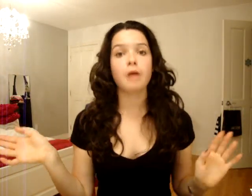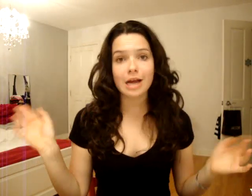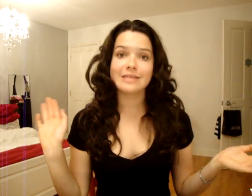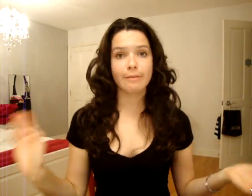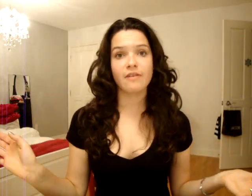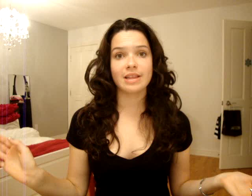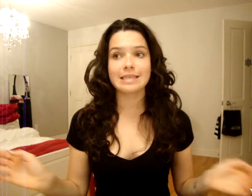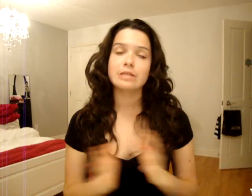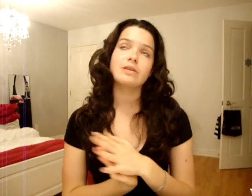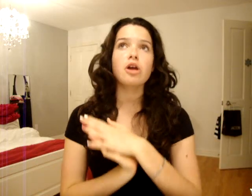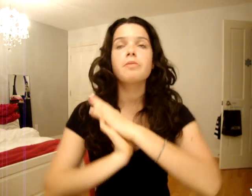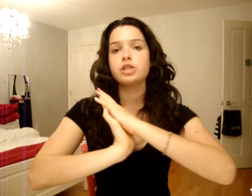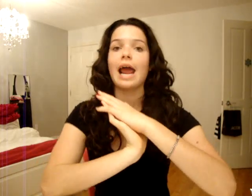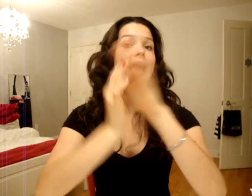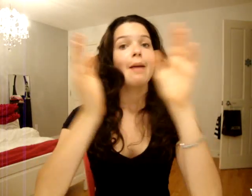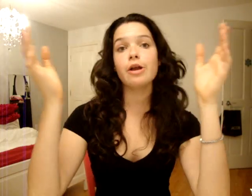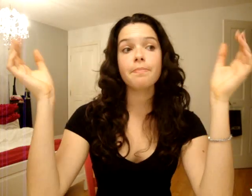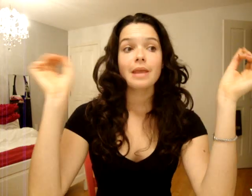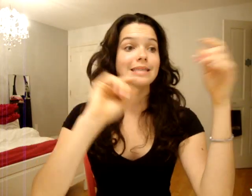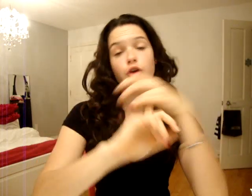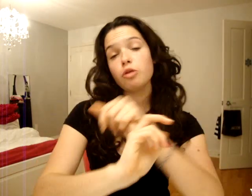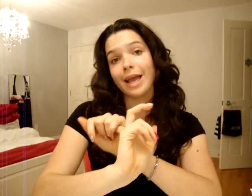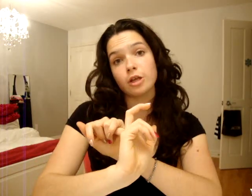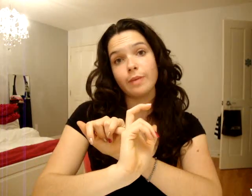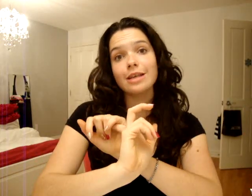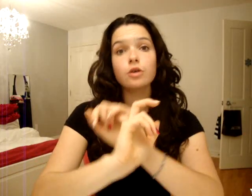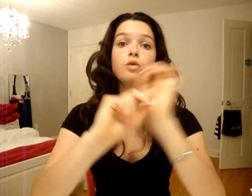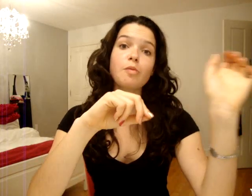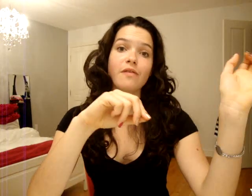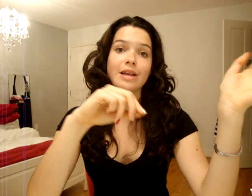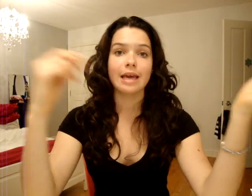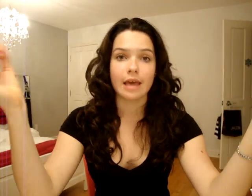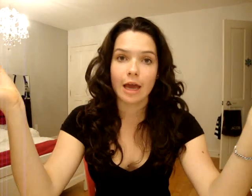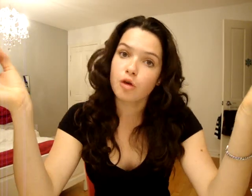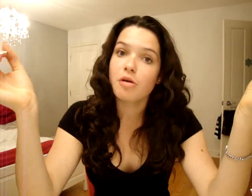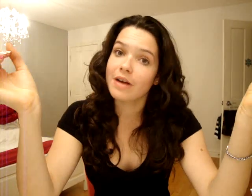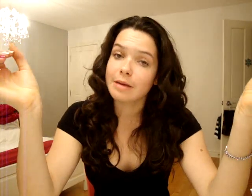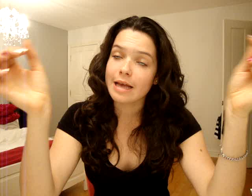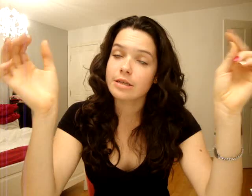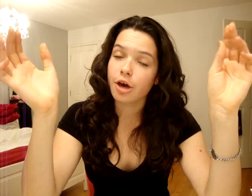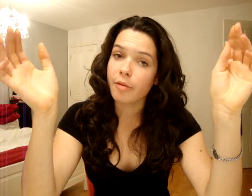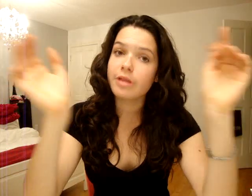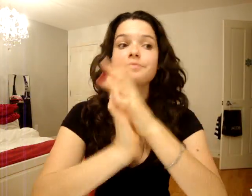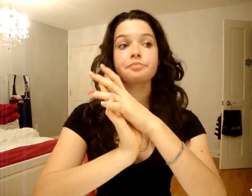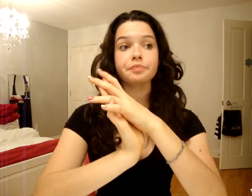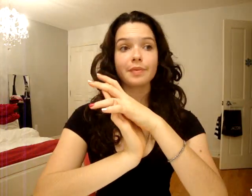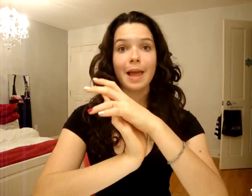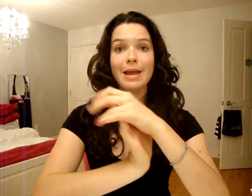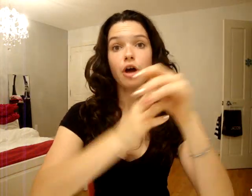meurt. C'est vraiment fantastique. C un côté un peu cher. Mais là, c'est 1 pour 14$ ou 2 pour 25$. 2 pour 25$, come on! Mais là,